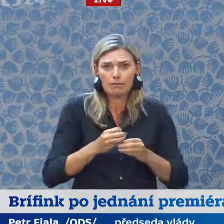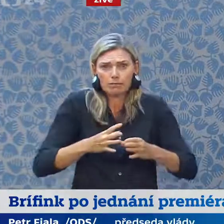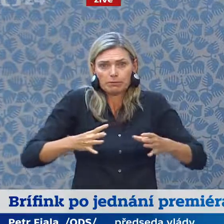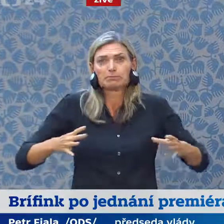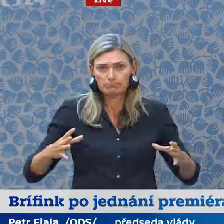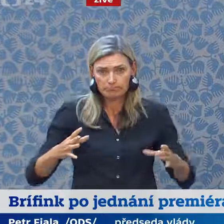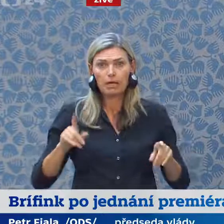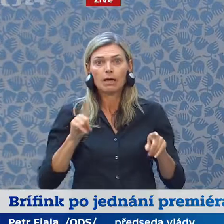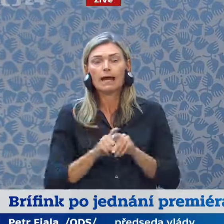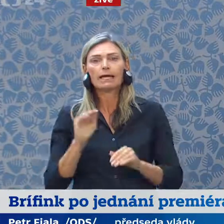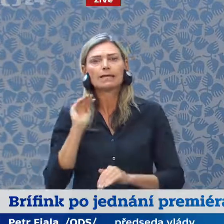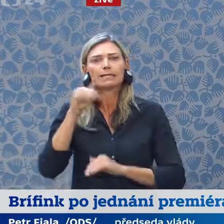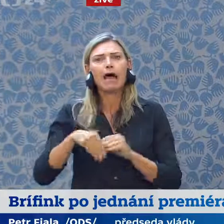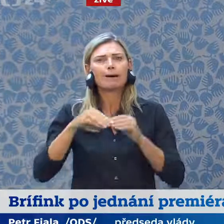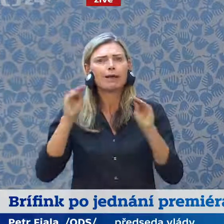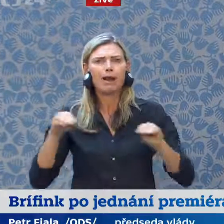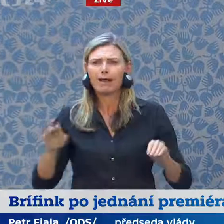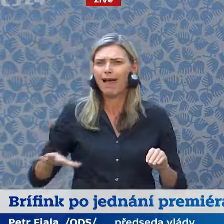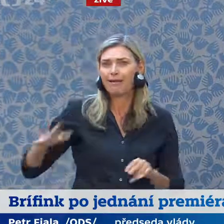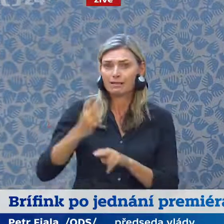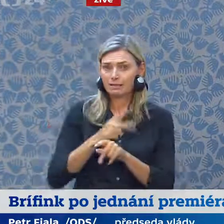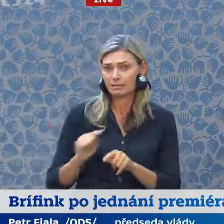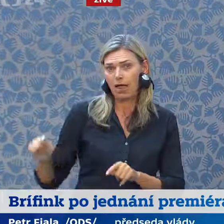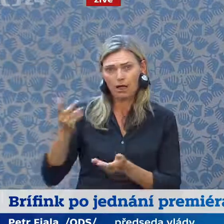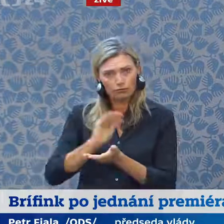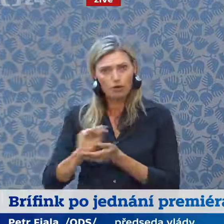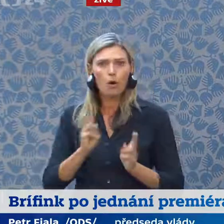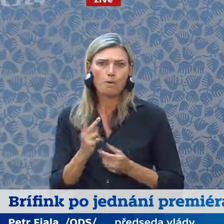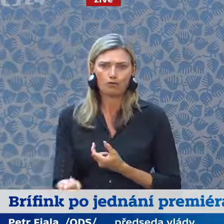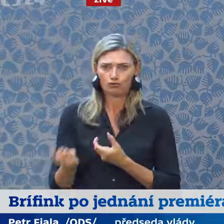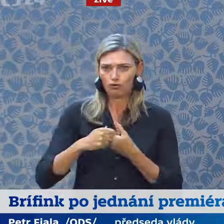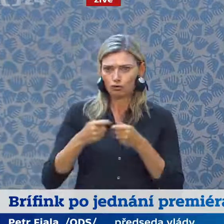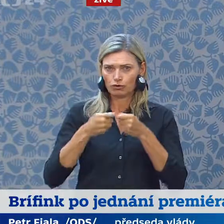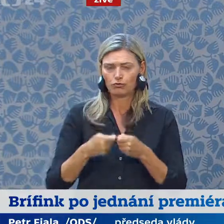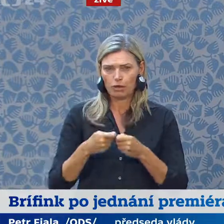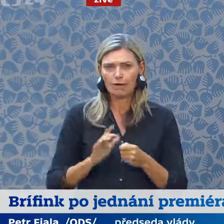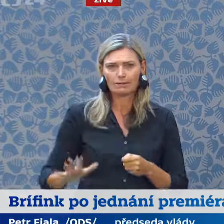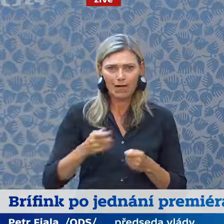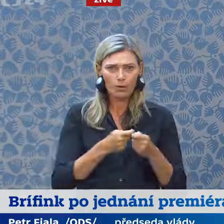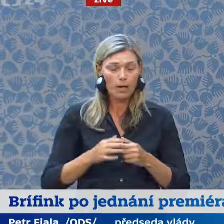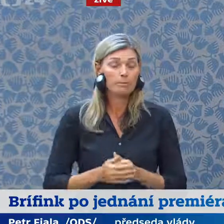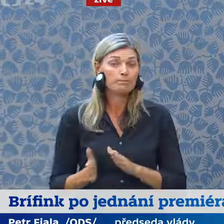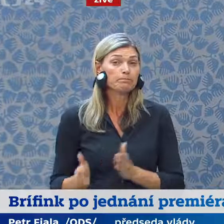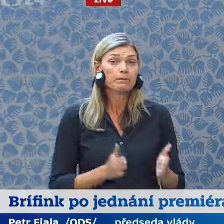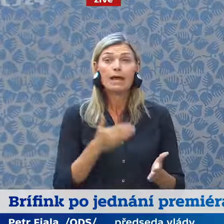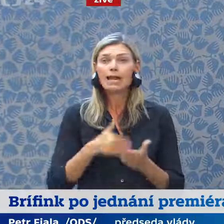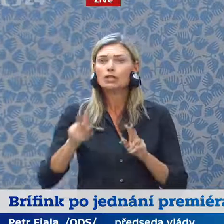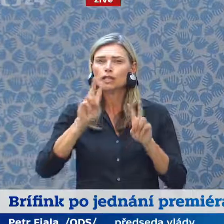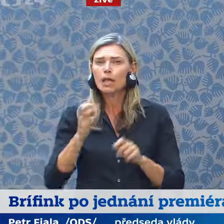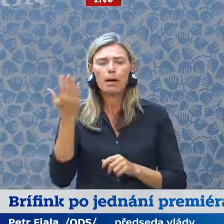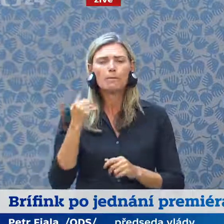Západního Balkánu. Mluvili jsme pochopitelně také o energích, energetické